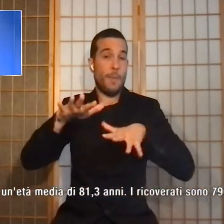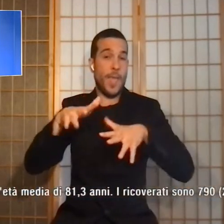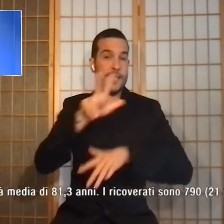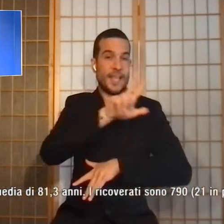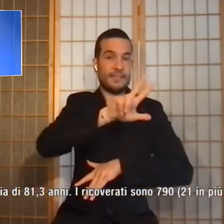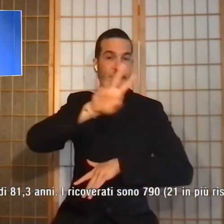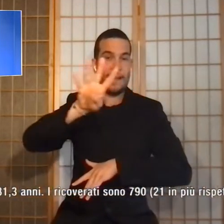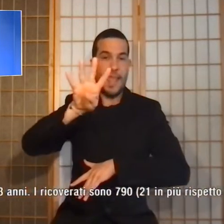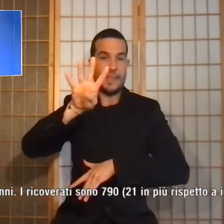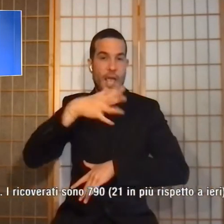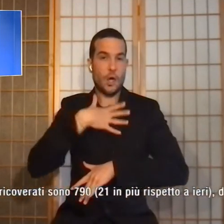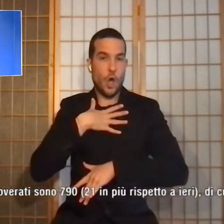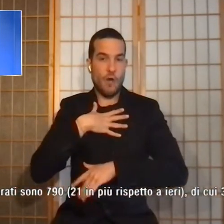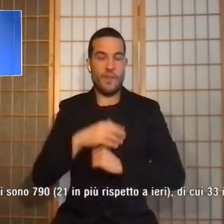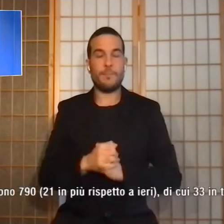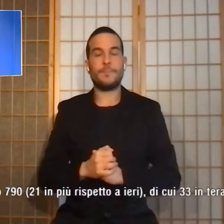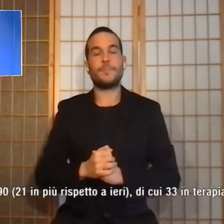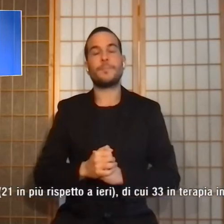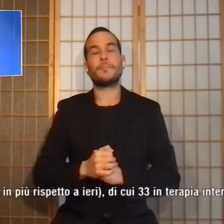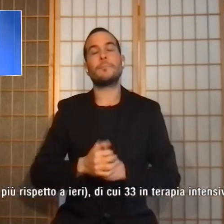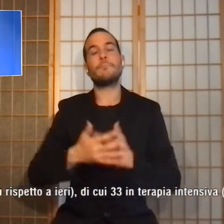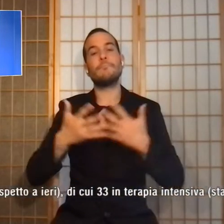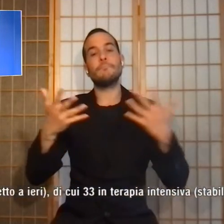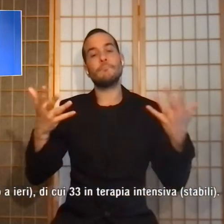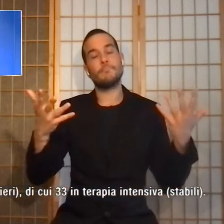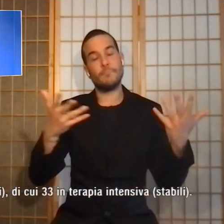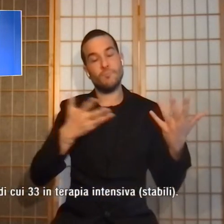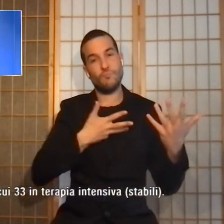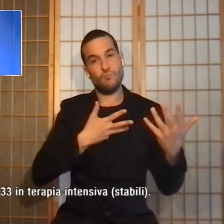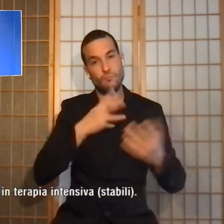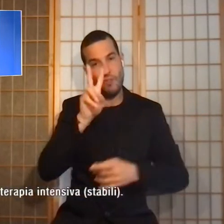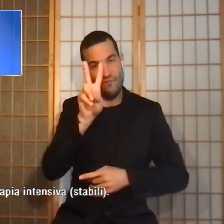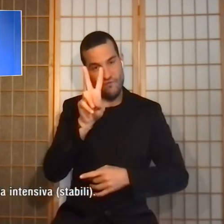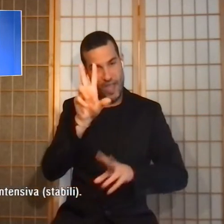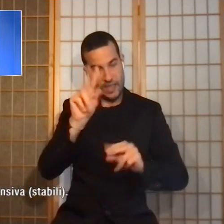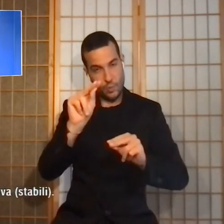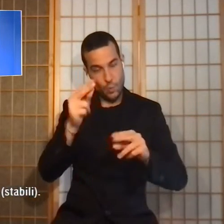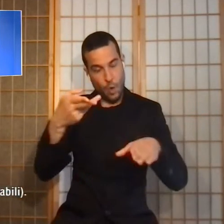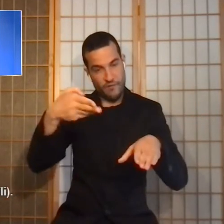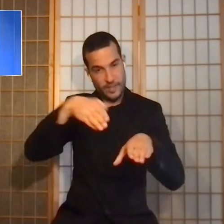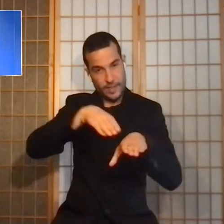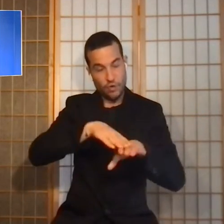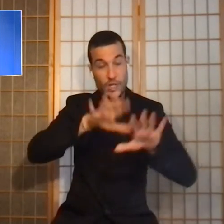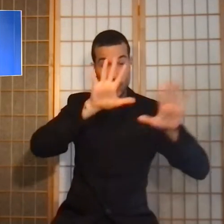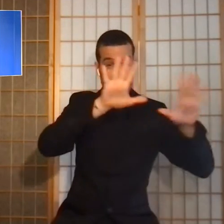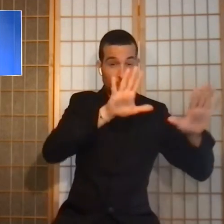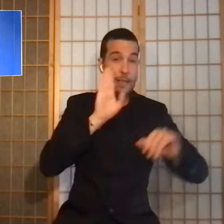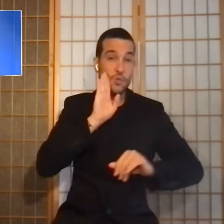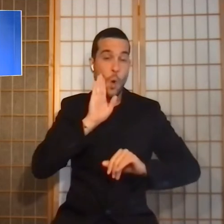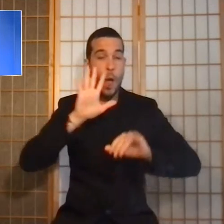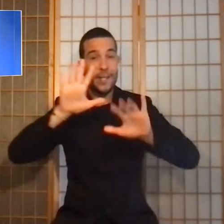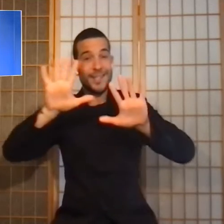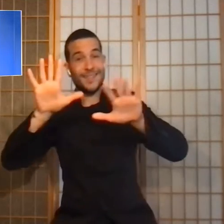circa. Si registrano 20 nuovi decessi, 10 uomini e 10 donne,